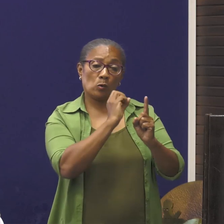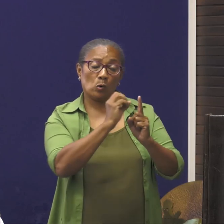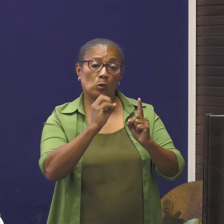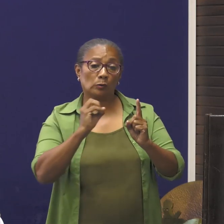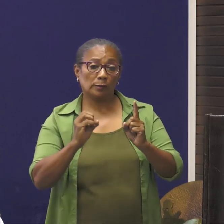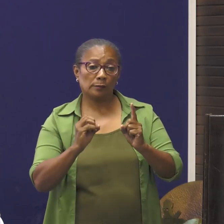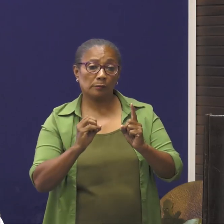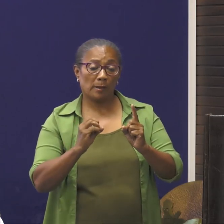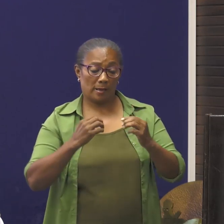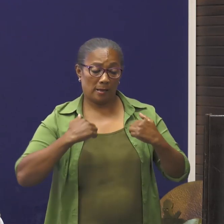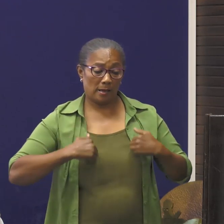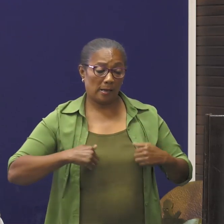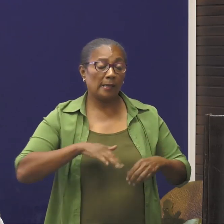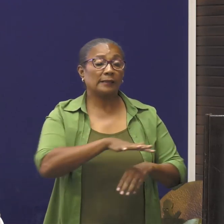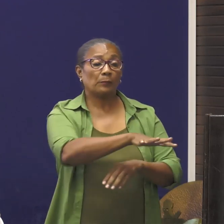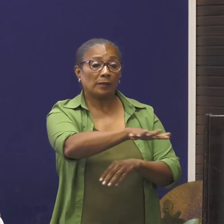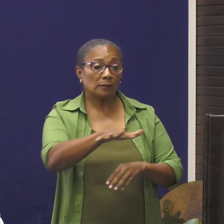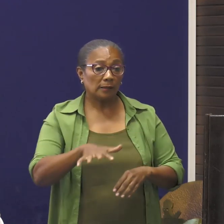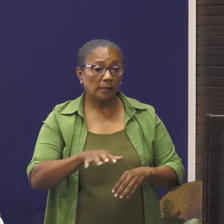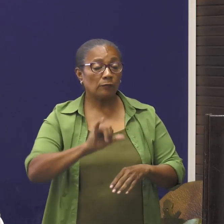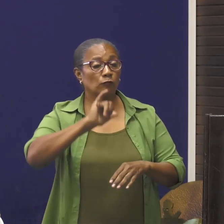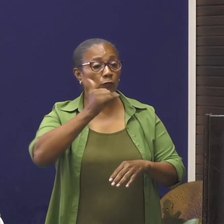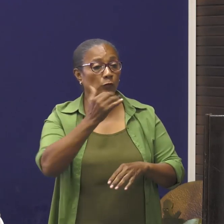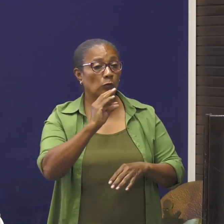dat het terrein voor Nieuw-Kombe.